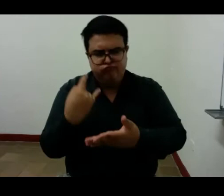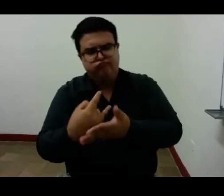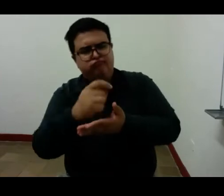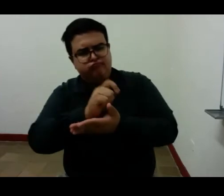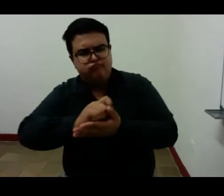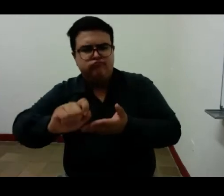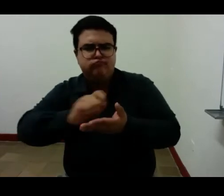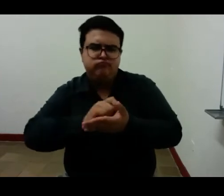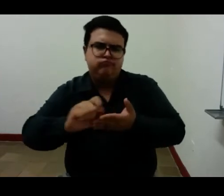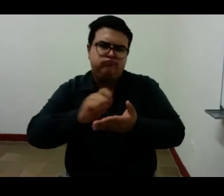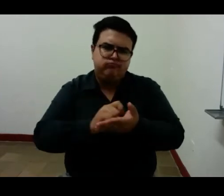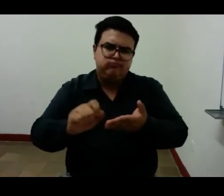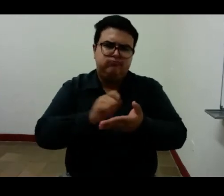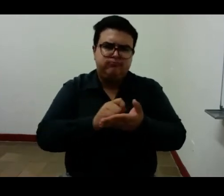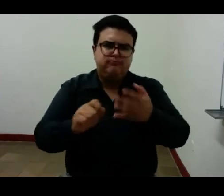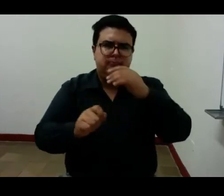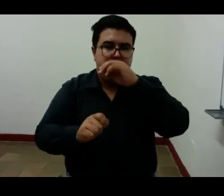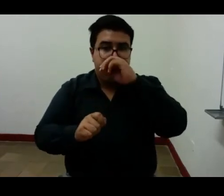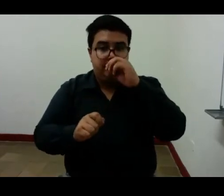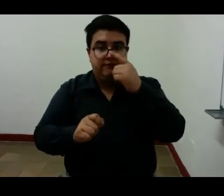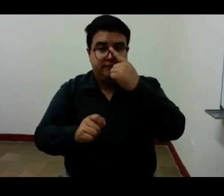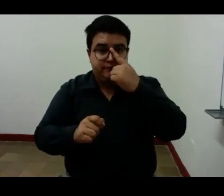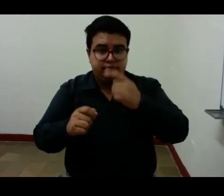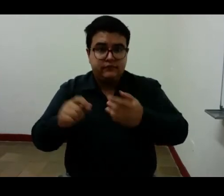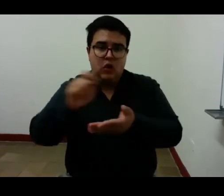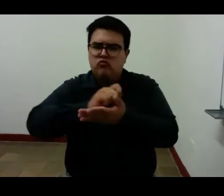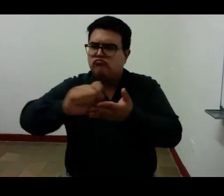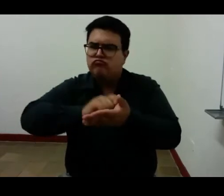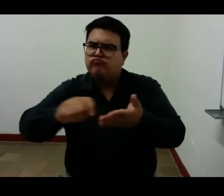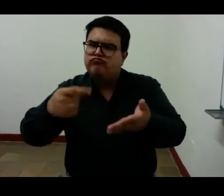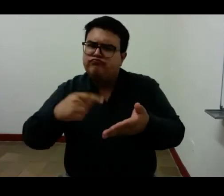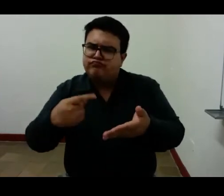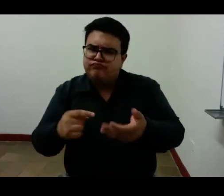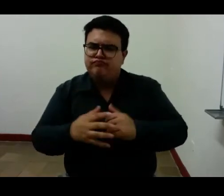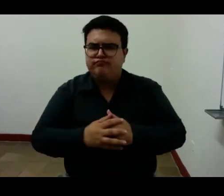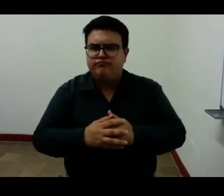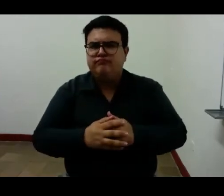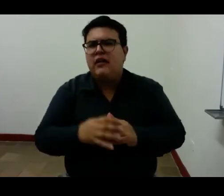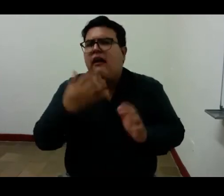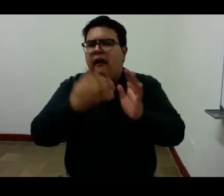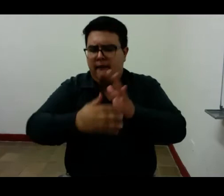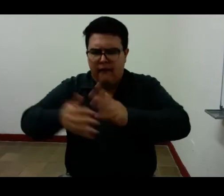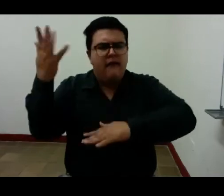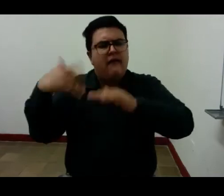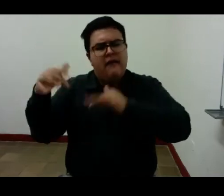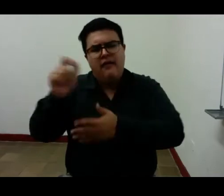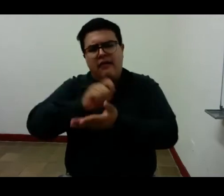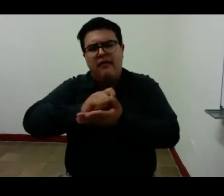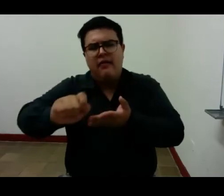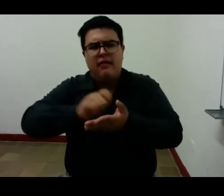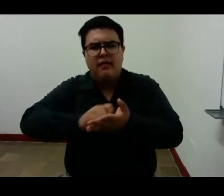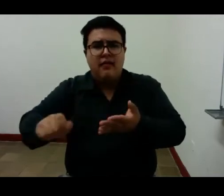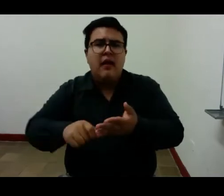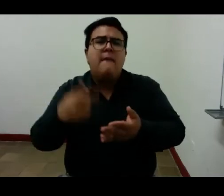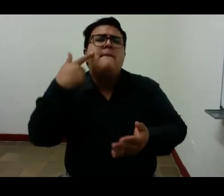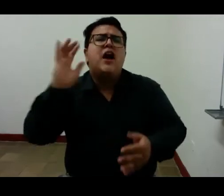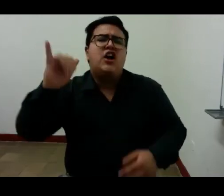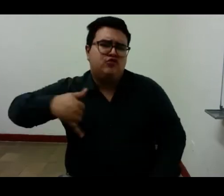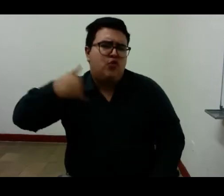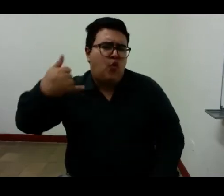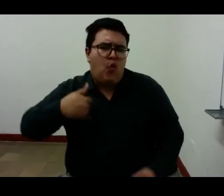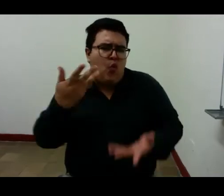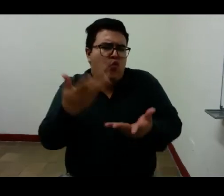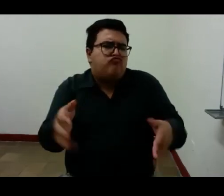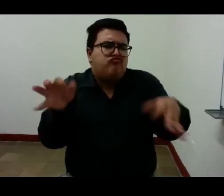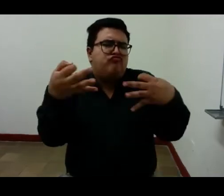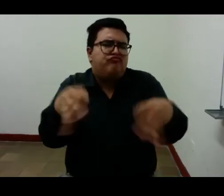Apuntes que son escritos, pues, han sido escritos como por un adolescente en